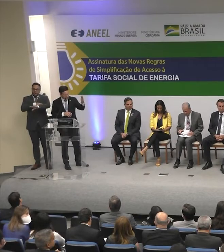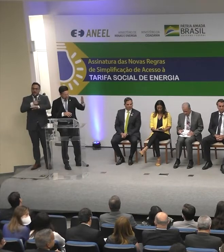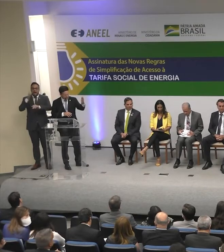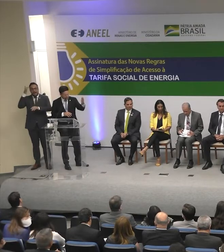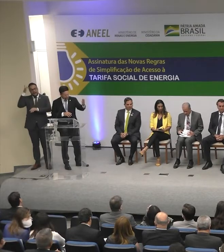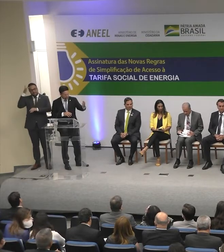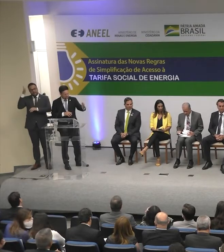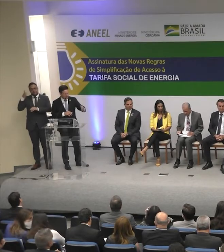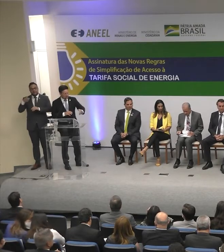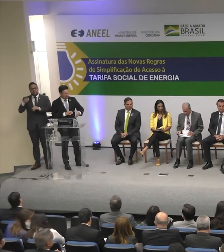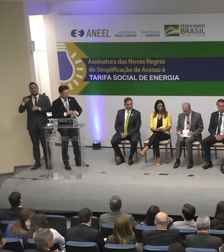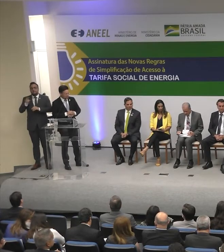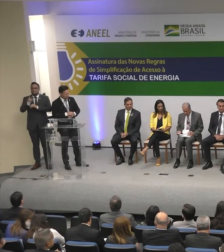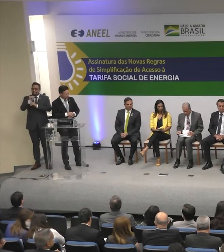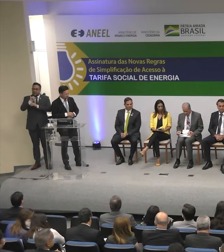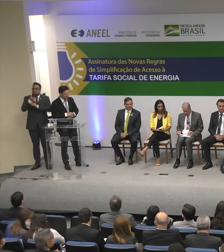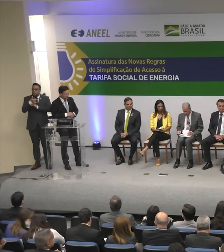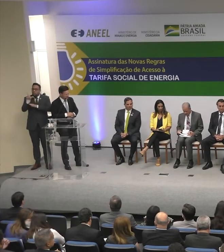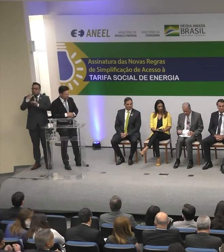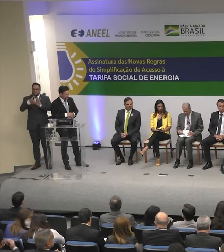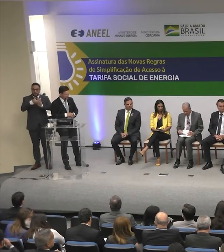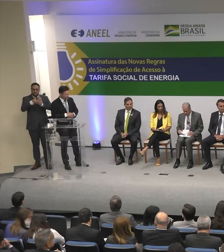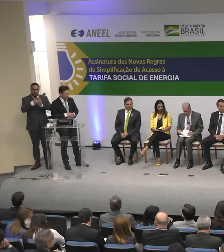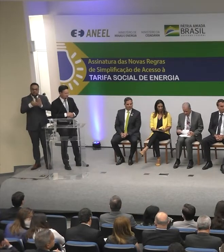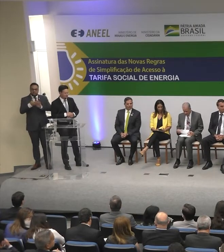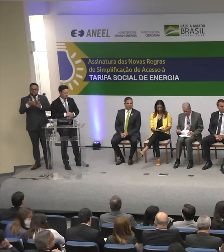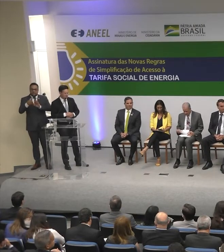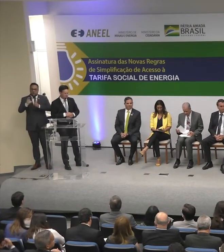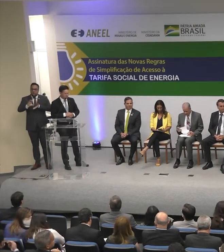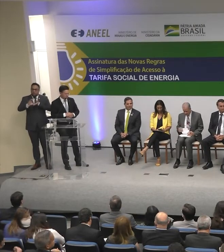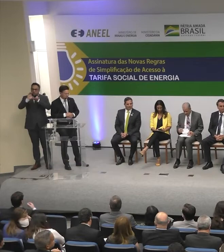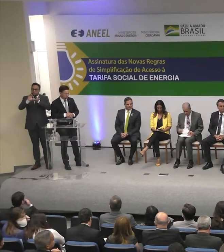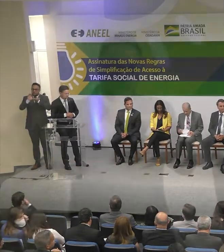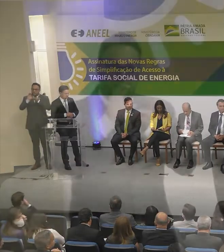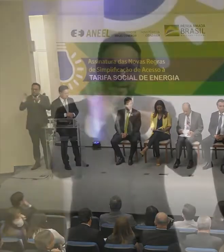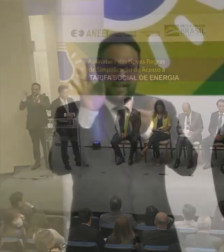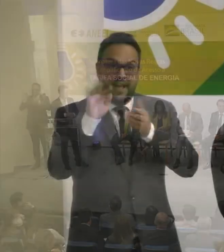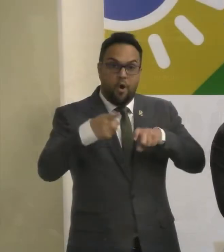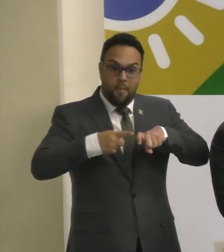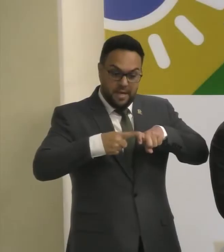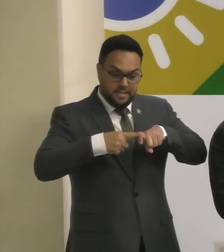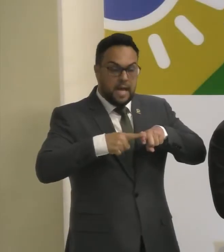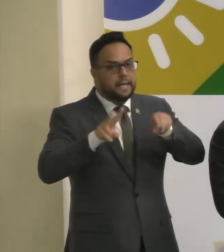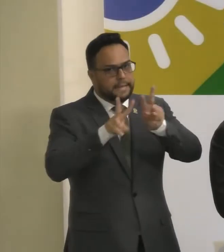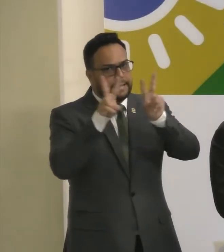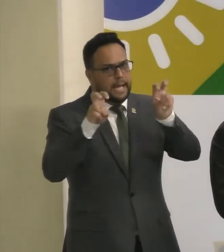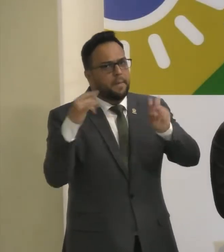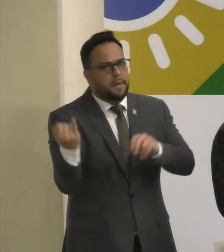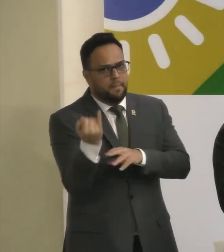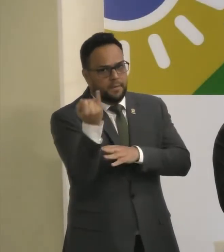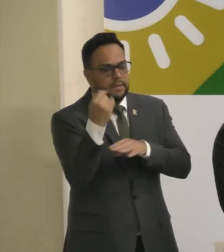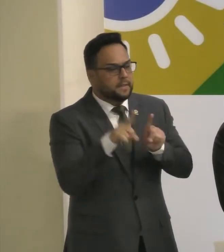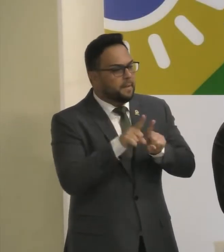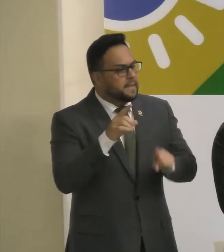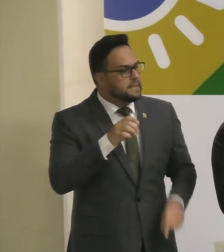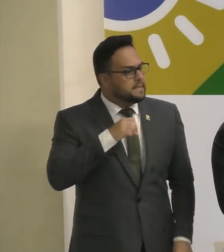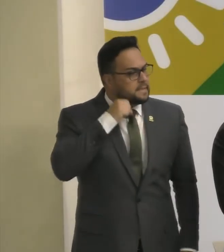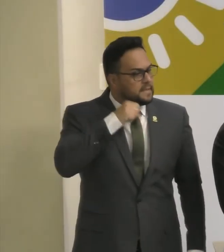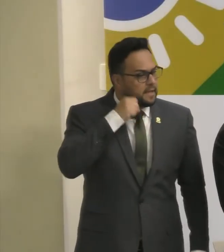superando uma outra pauta, lá no Conselho Federal de Medicina, um assunto muito importante, nosso senador,